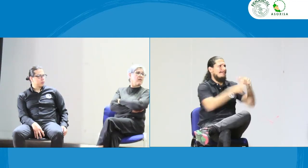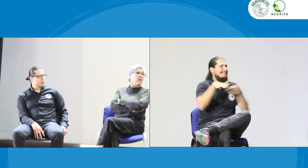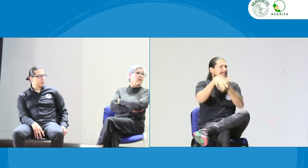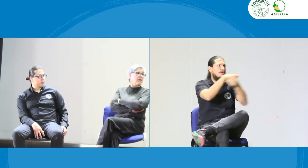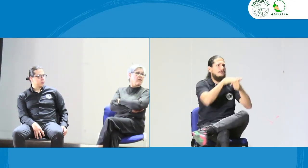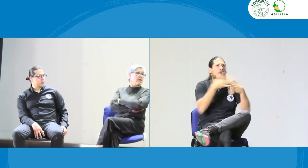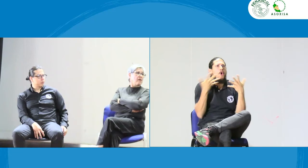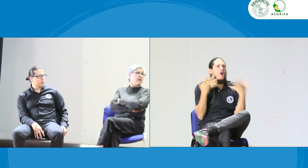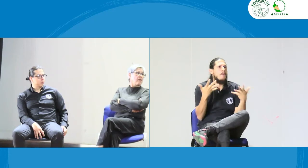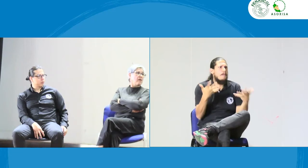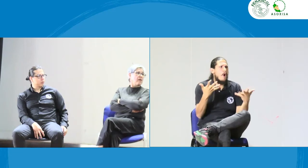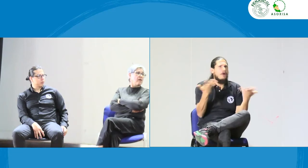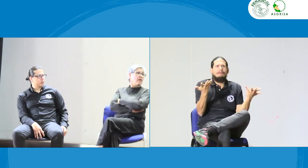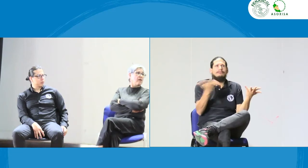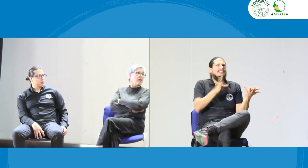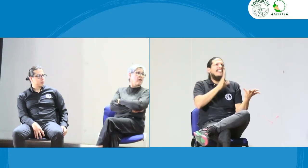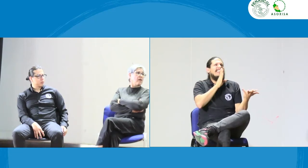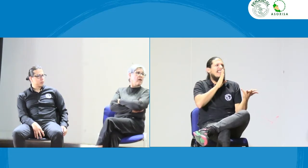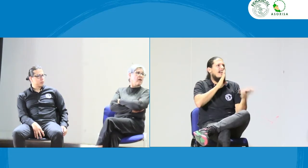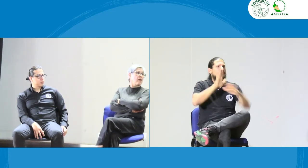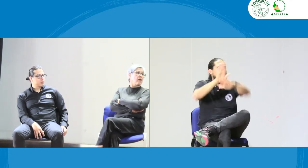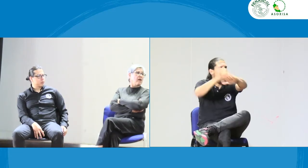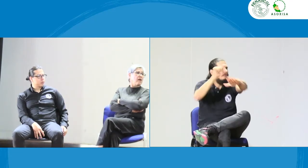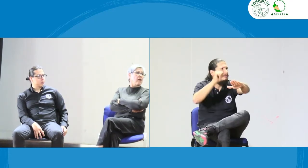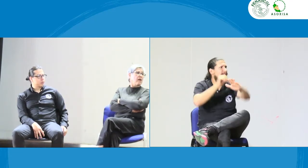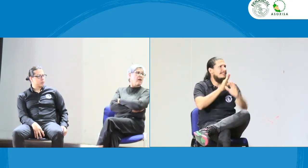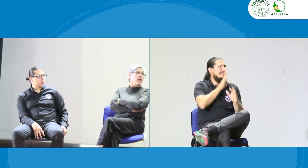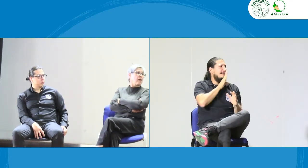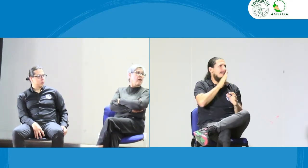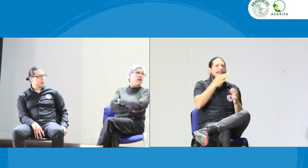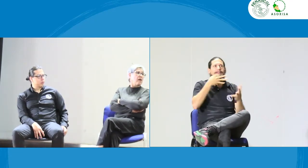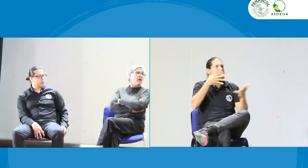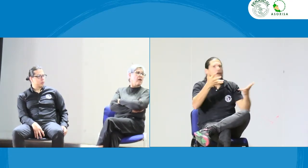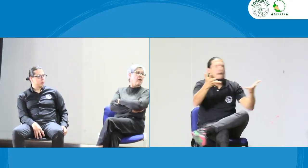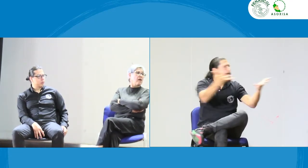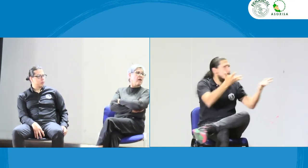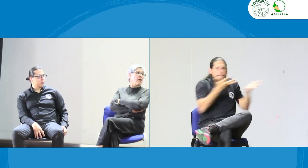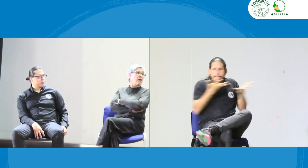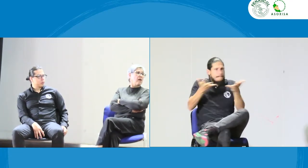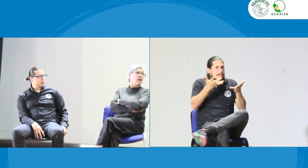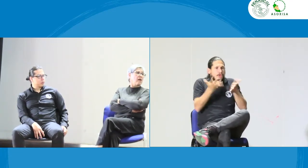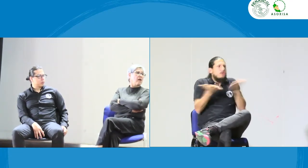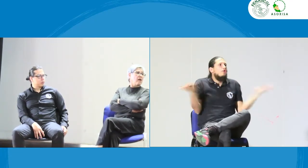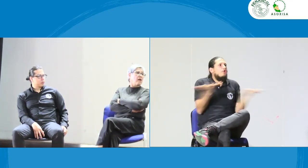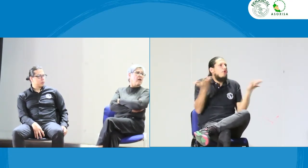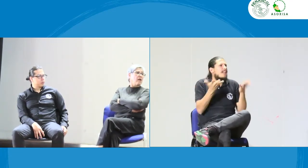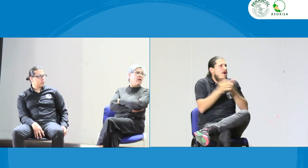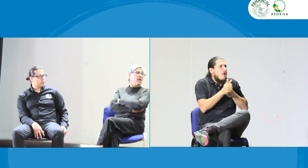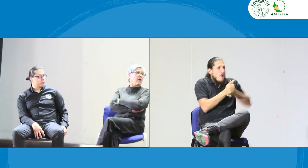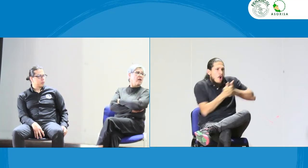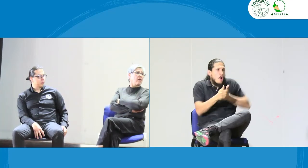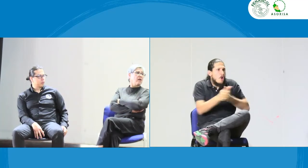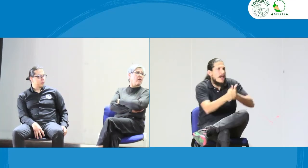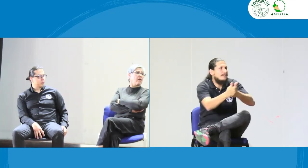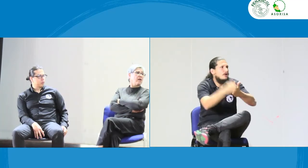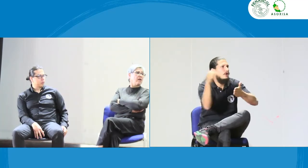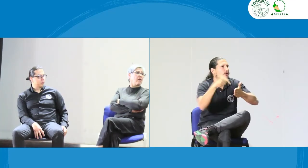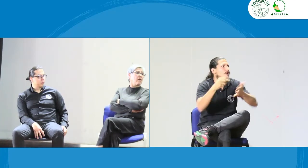sufriendo las diferentes situaciones. Usted dice, bueno, ¿y a quién le hago otro llamado? ¿A quién voy? ¿Pongo mi qué? ¿Dónde está esa